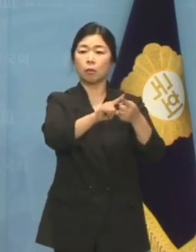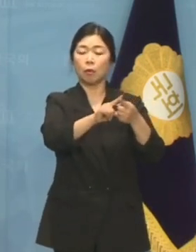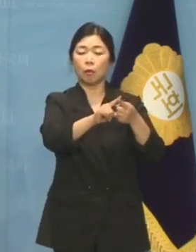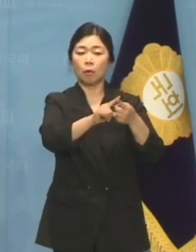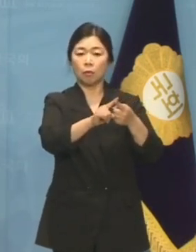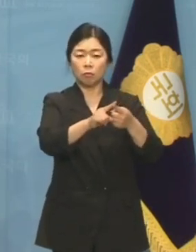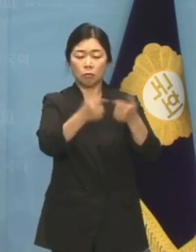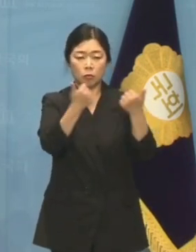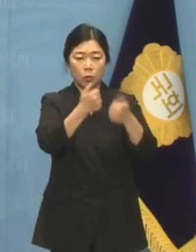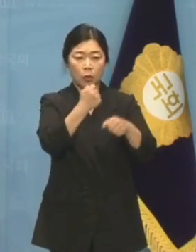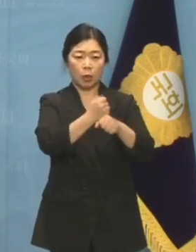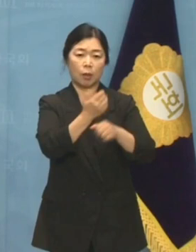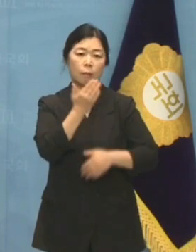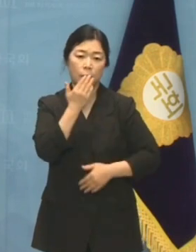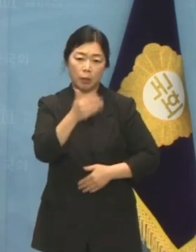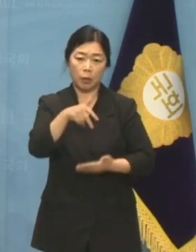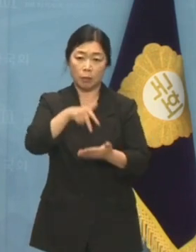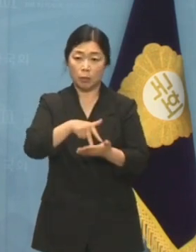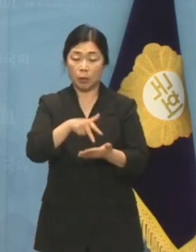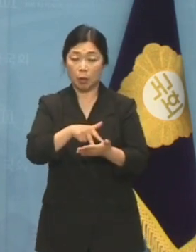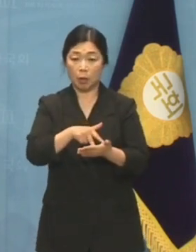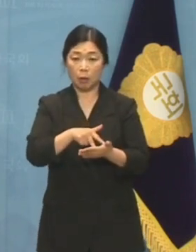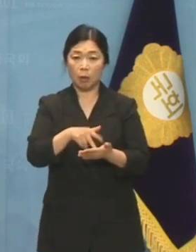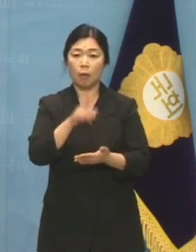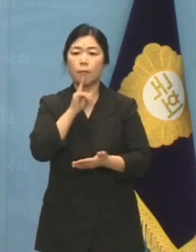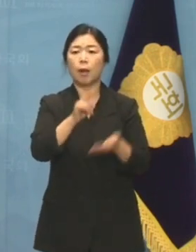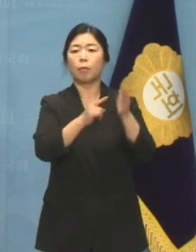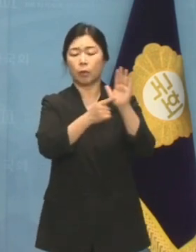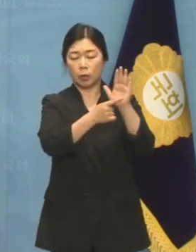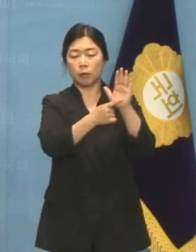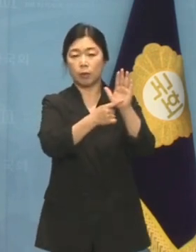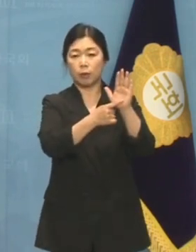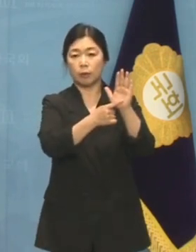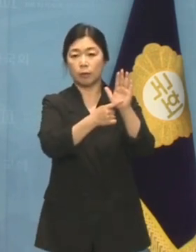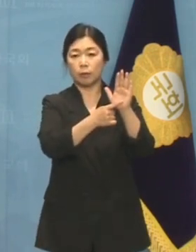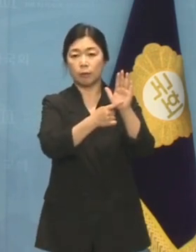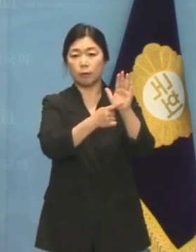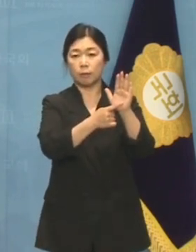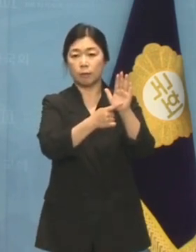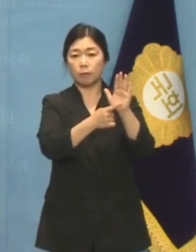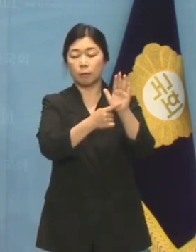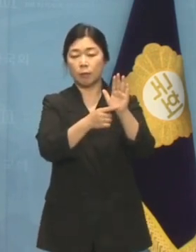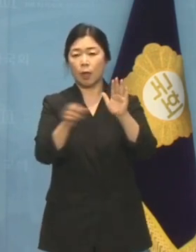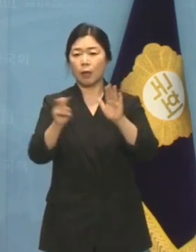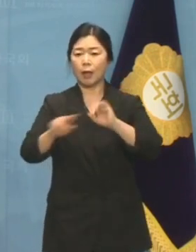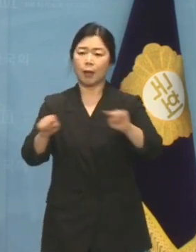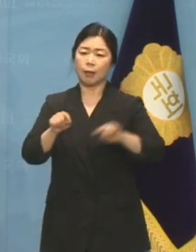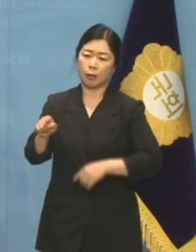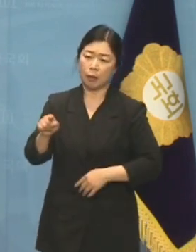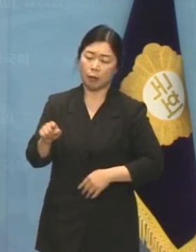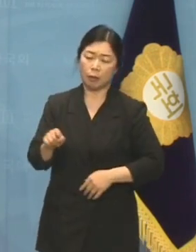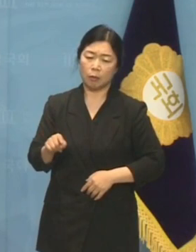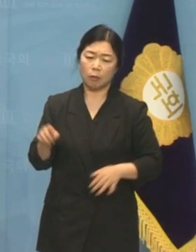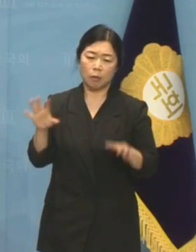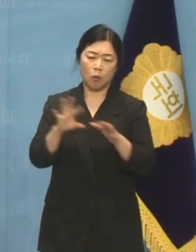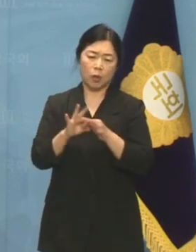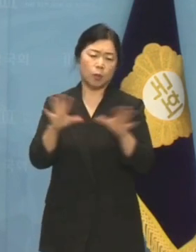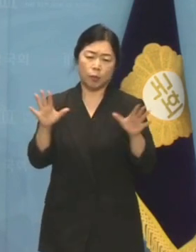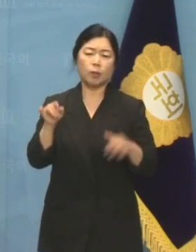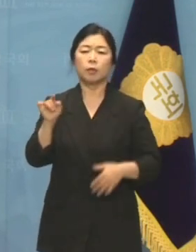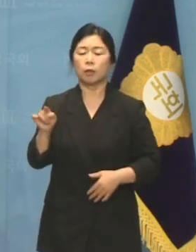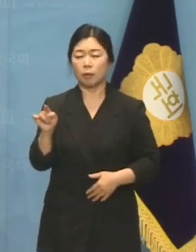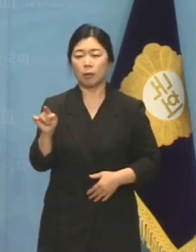논의할 수 있다는 입장임을 강조했습니다. 제1야당의 무관심 속에